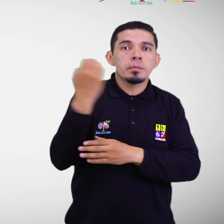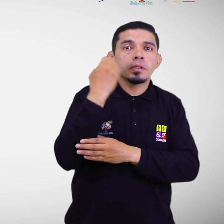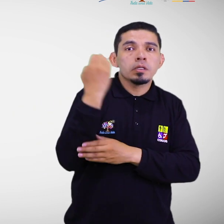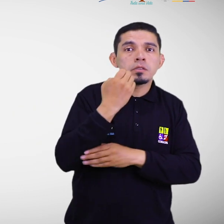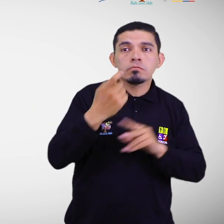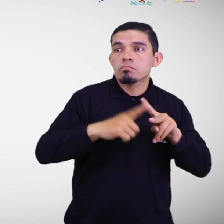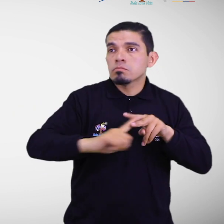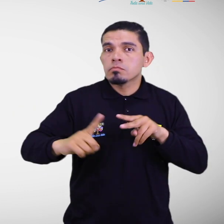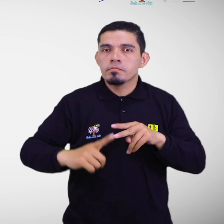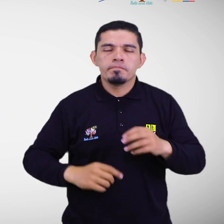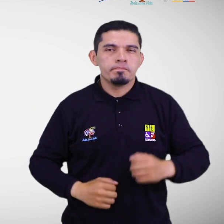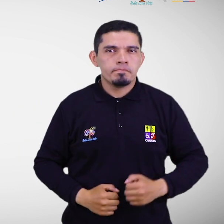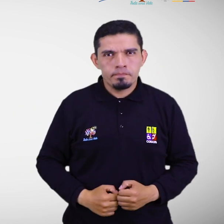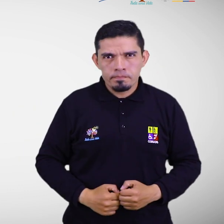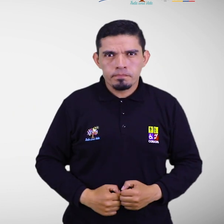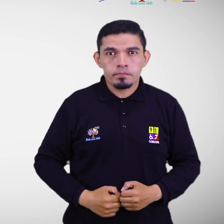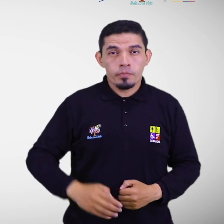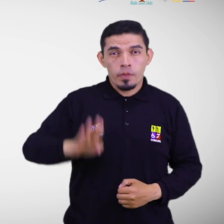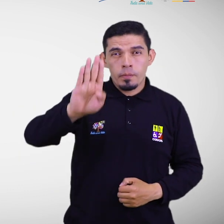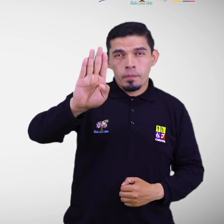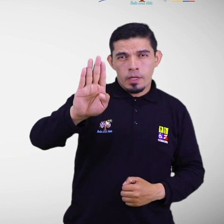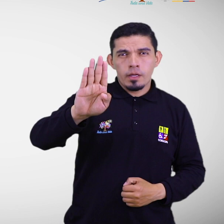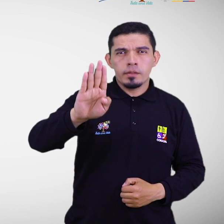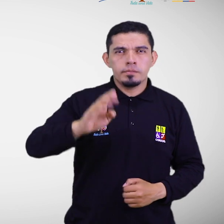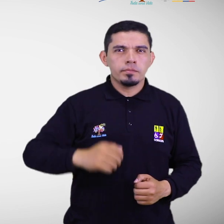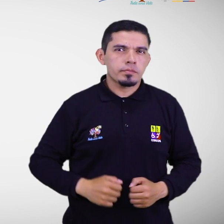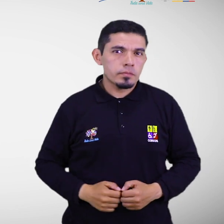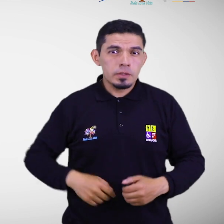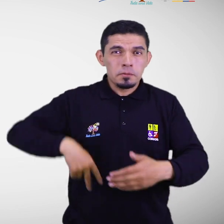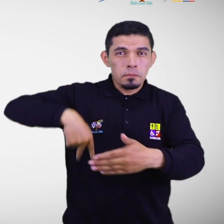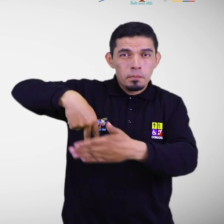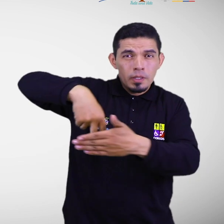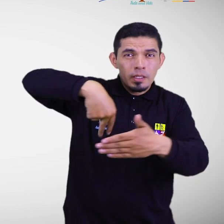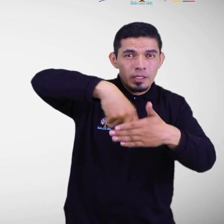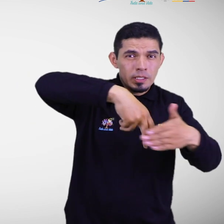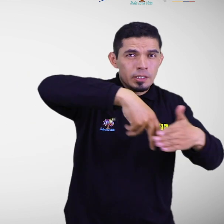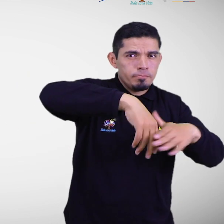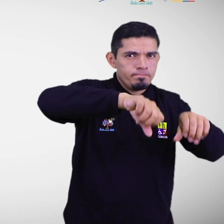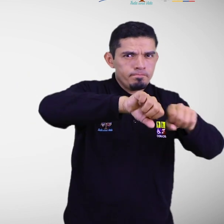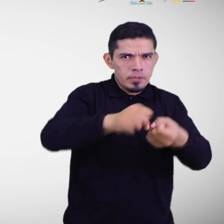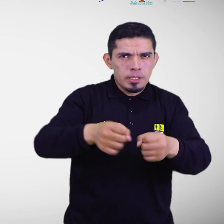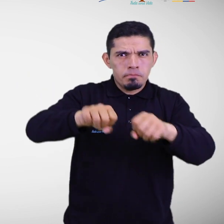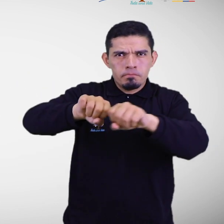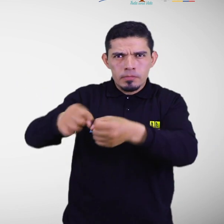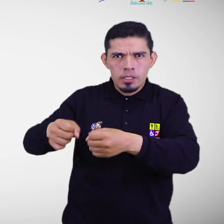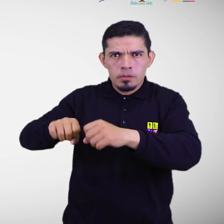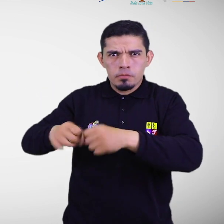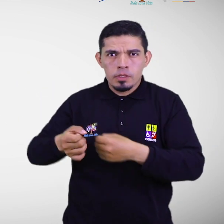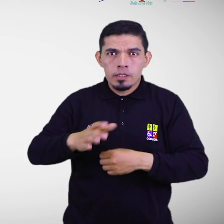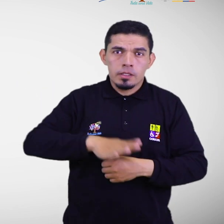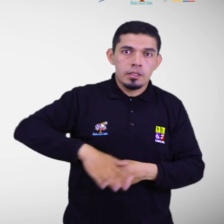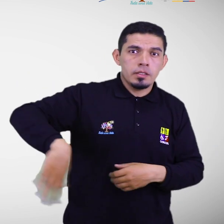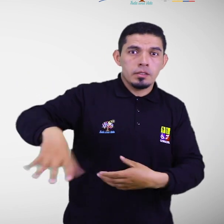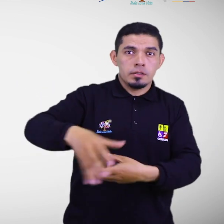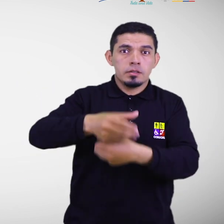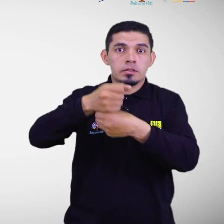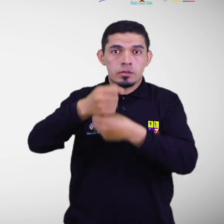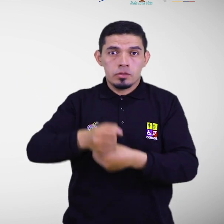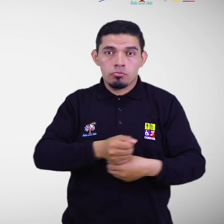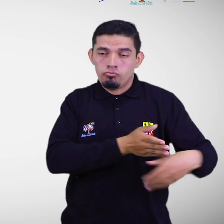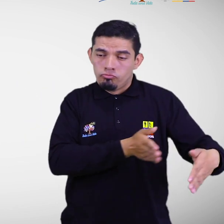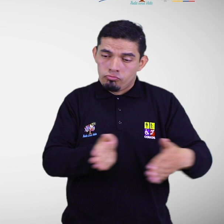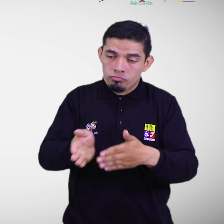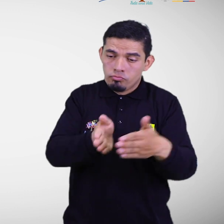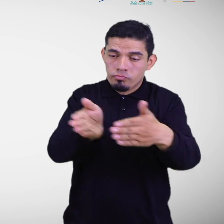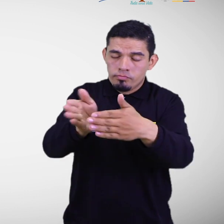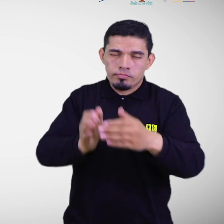B. Disminuir barreras que impidan o dificulten el acceso a zonas seguras y o a vías de evacuación. Para